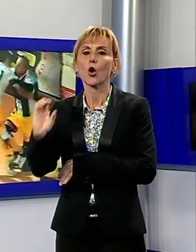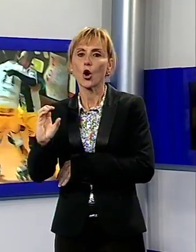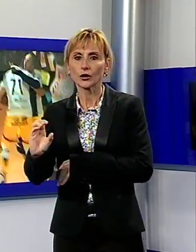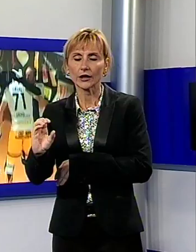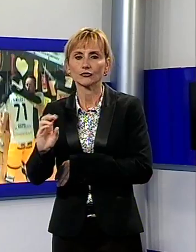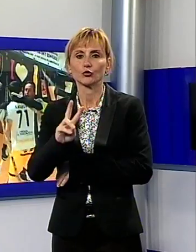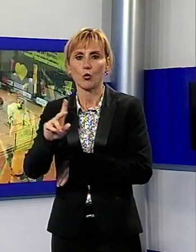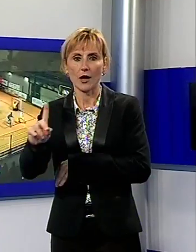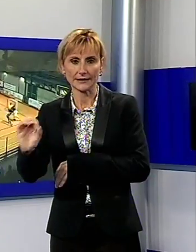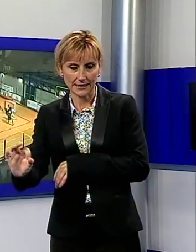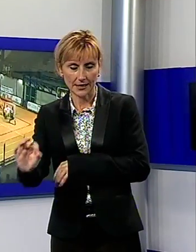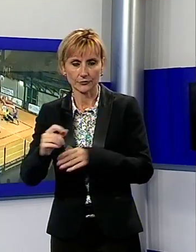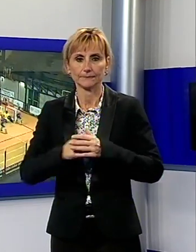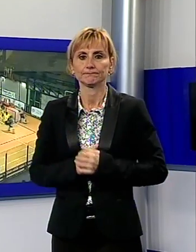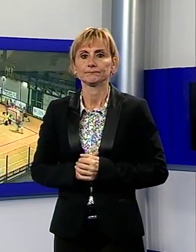il Forte sul campo del Giovinazzo.